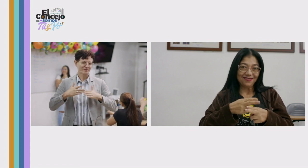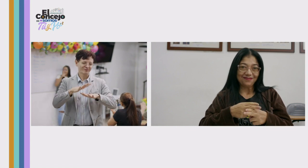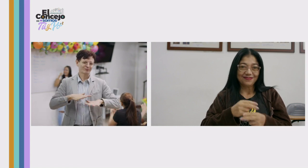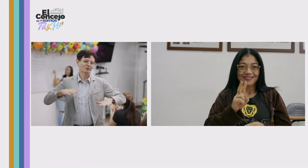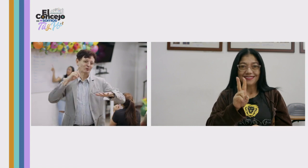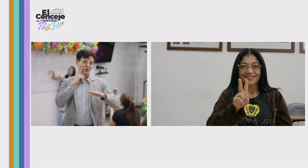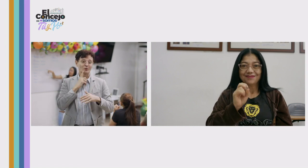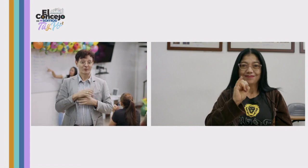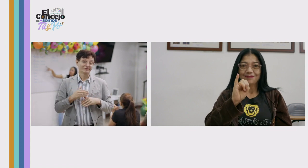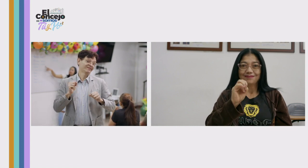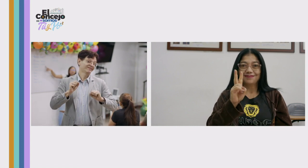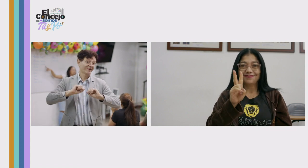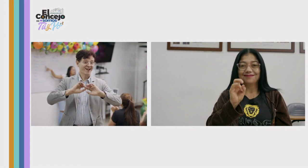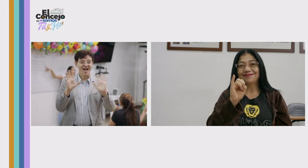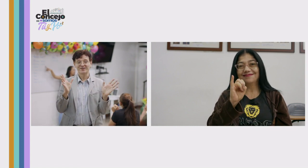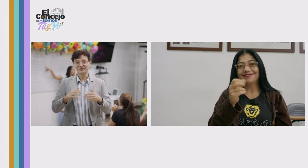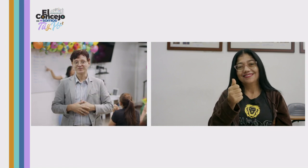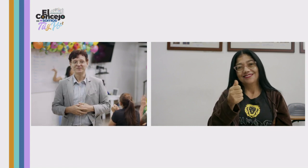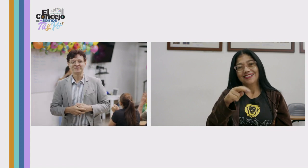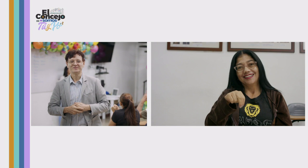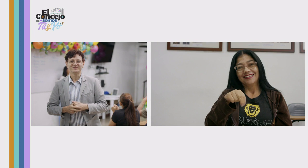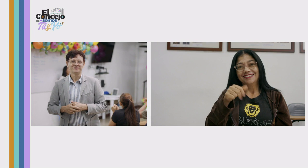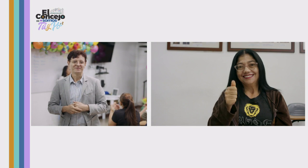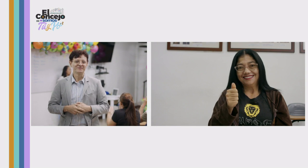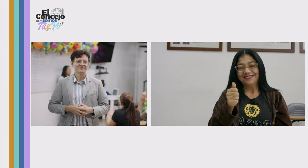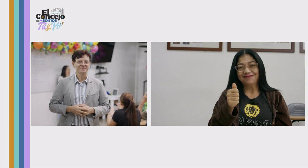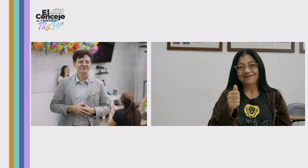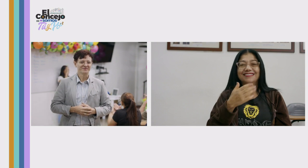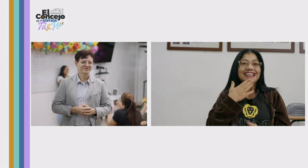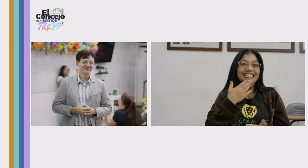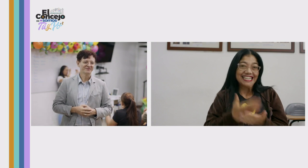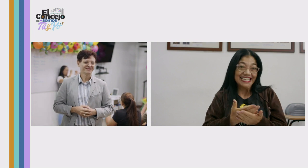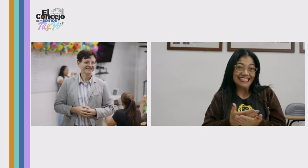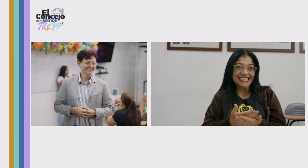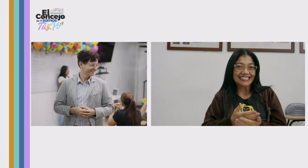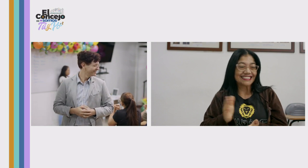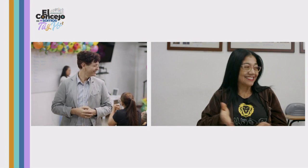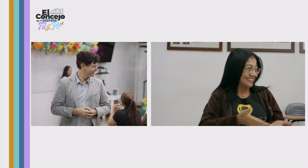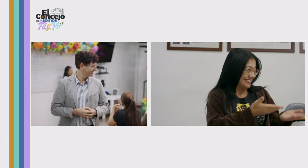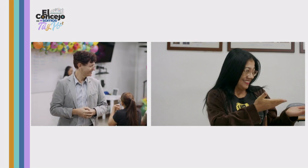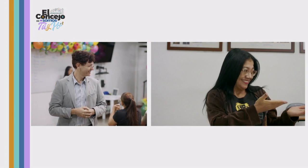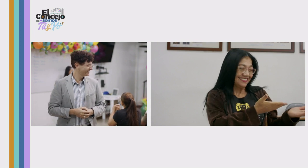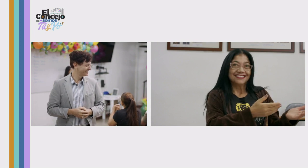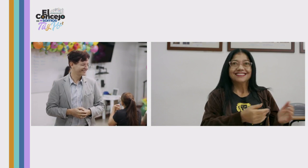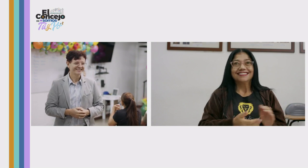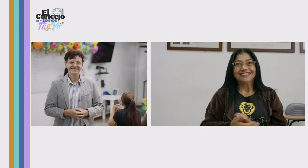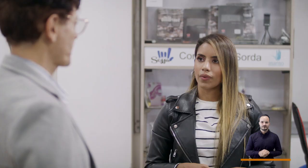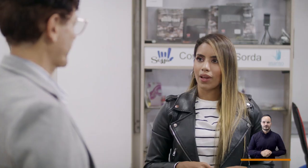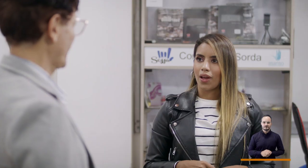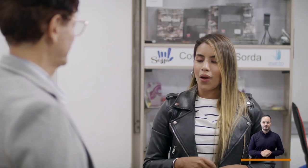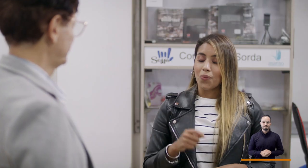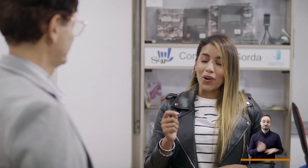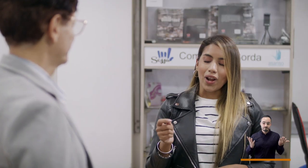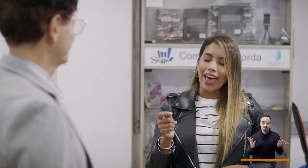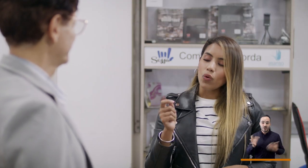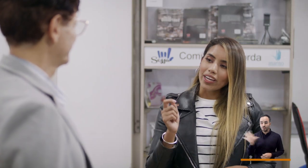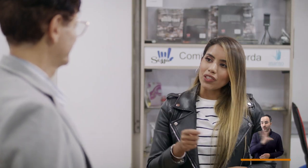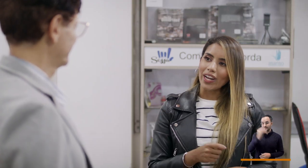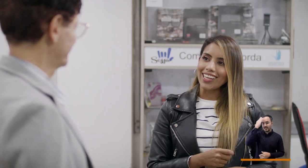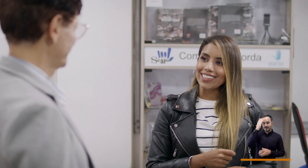para poder atender a la comunidad sorda y poder avanzar en este proceso. Bueno, la educación es